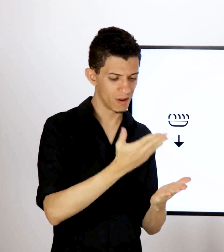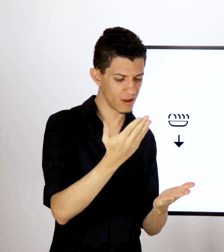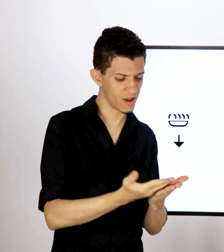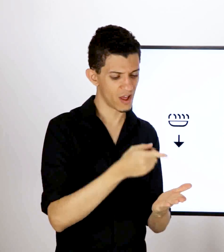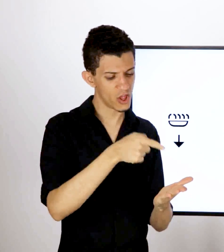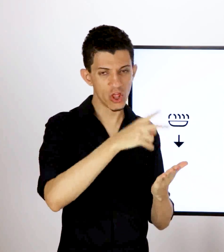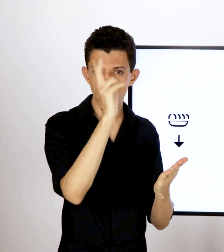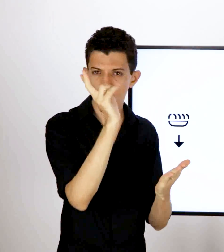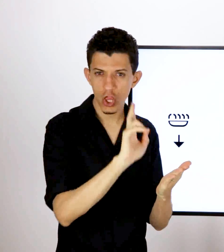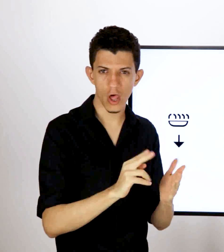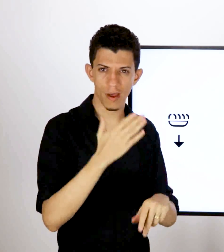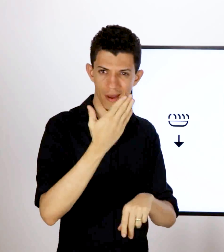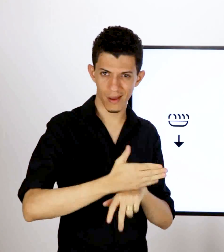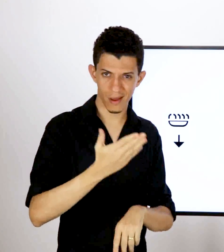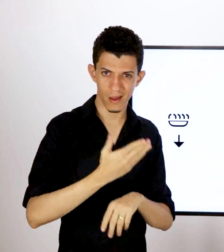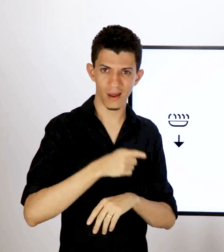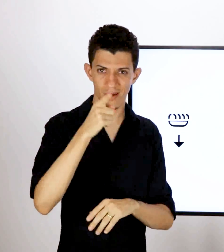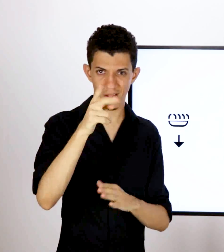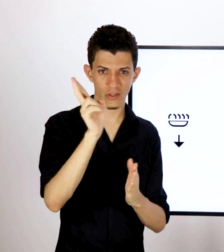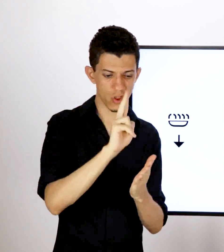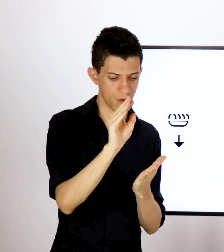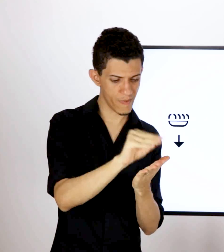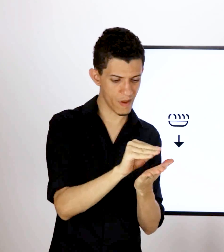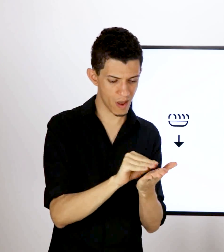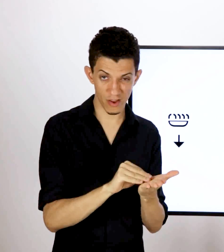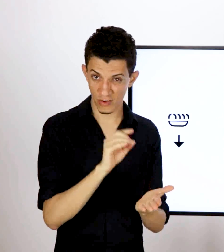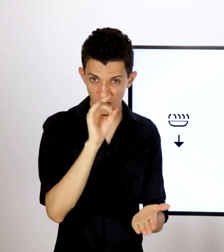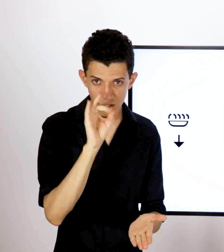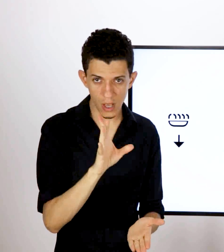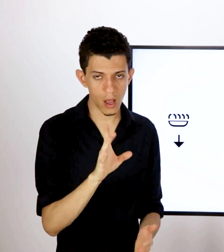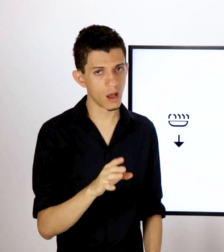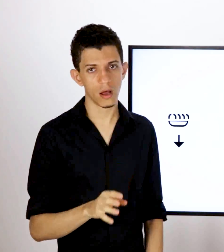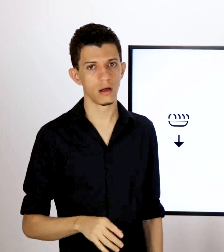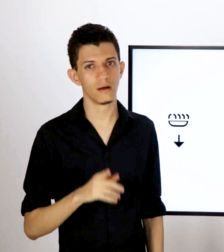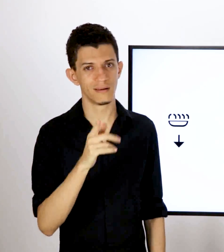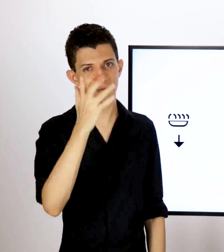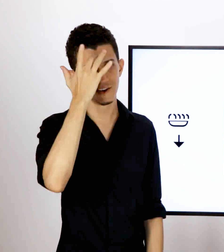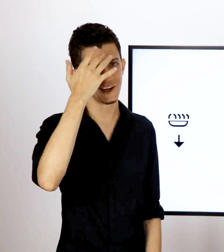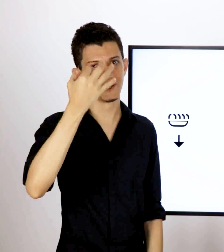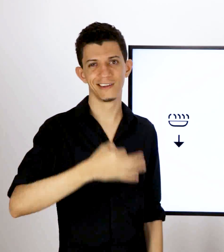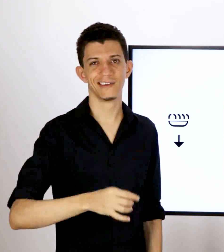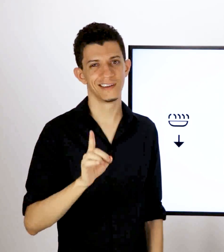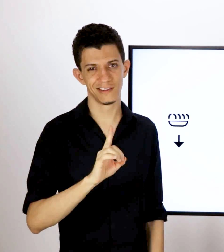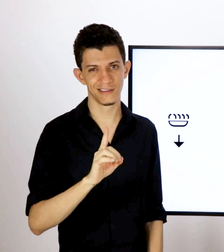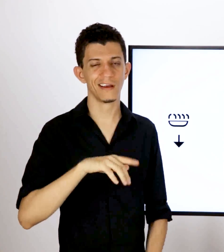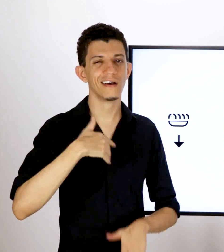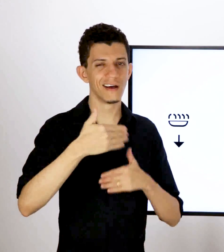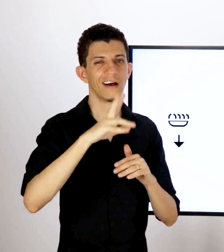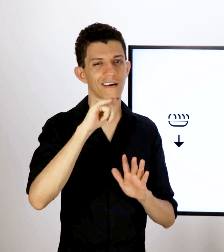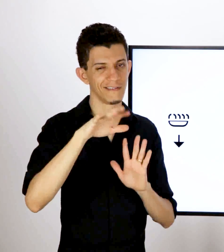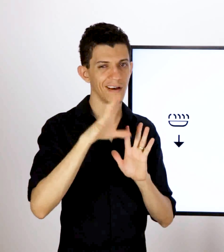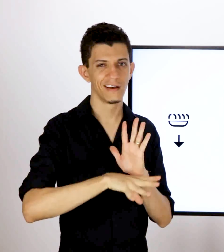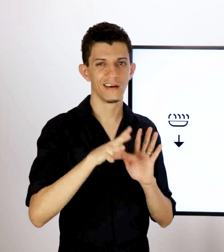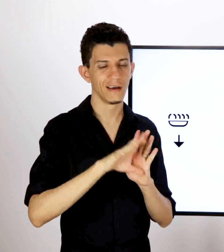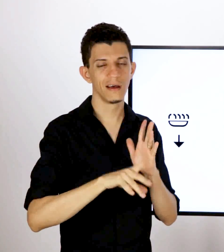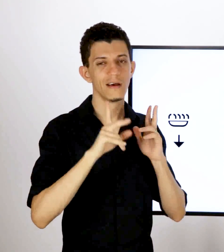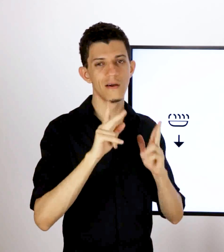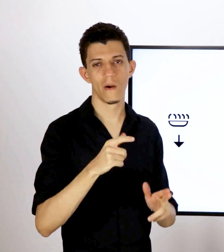no quadro o nome das palavras, aquele tanto de palavras para você ir fazendo sinais, eles acabam levando você